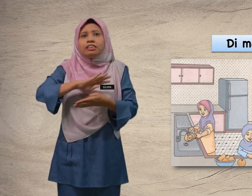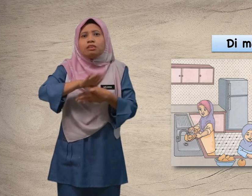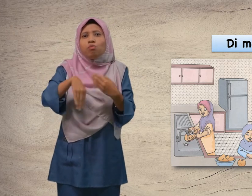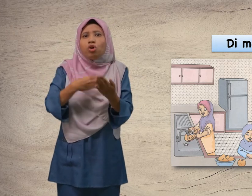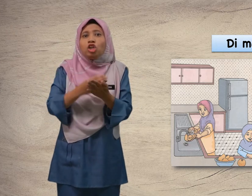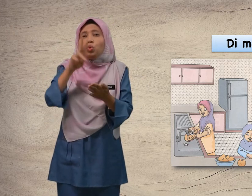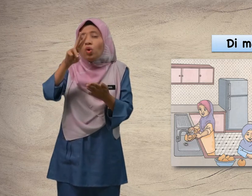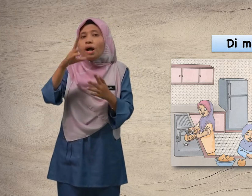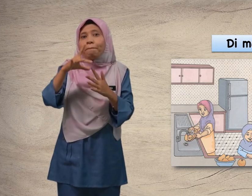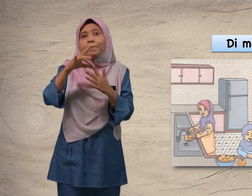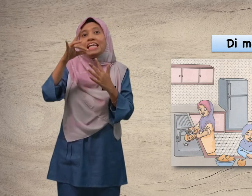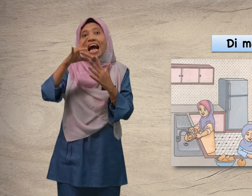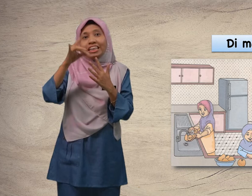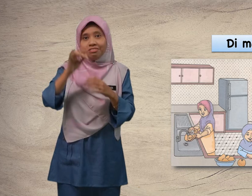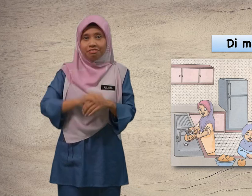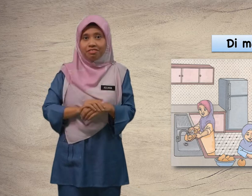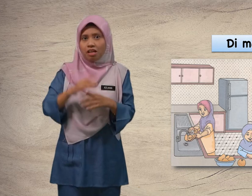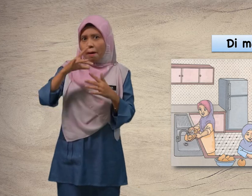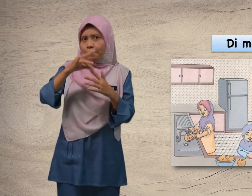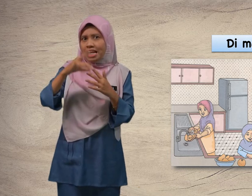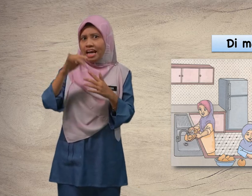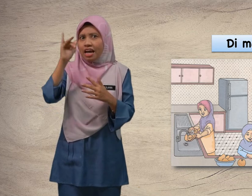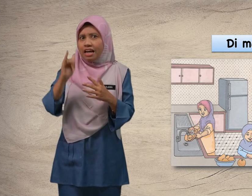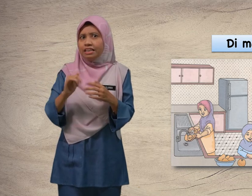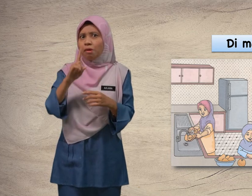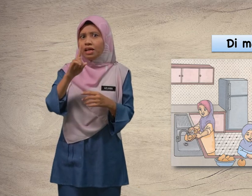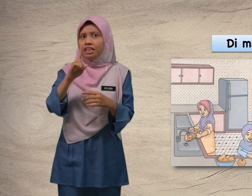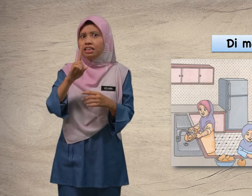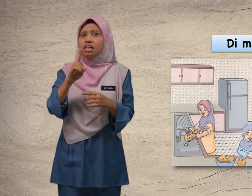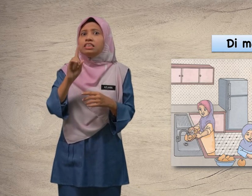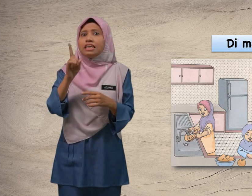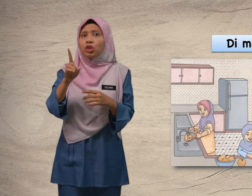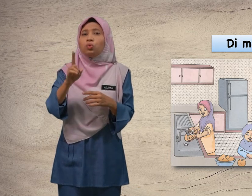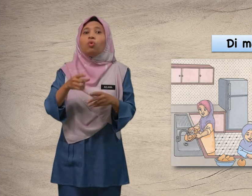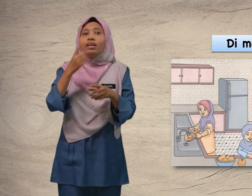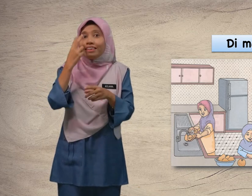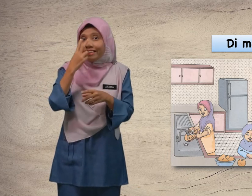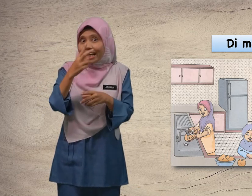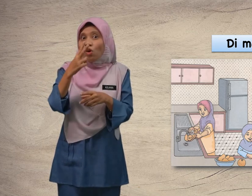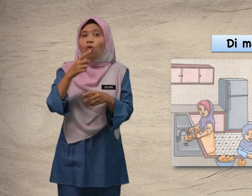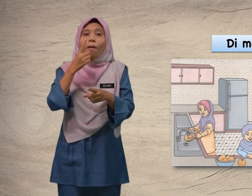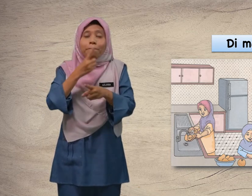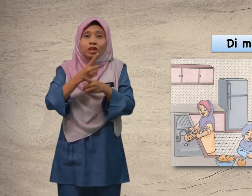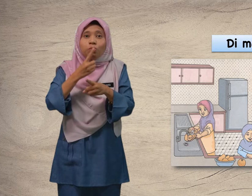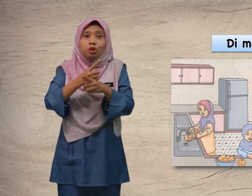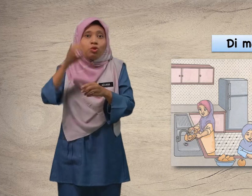semua dua pilihan. Pilih yang mana. Satu. Tengok betul-betul